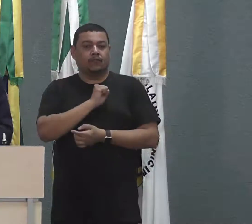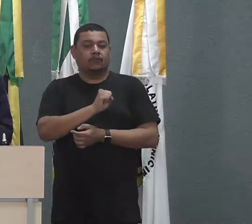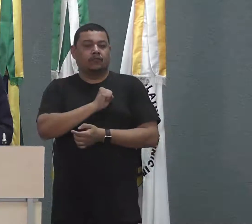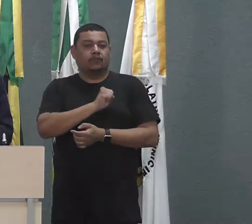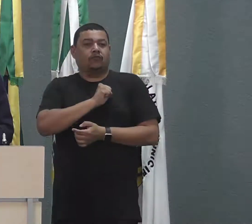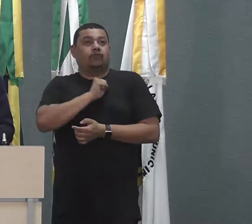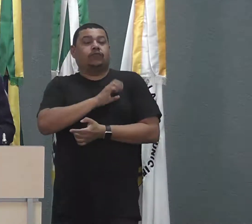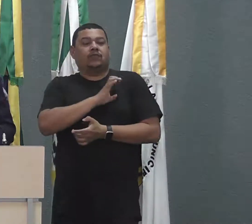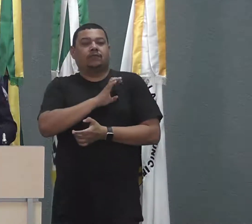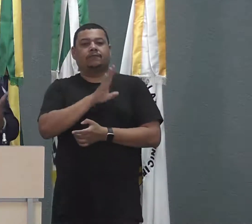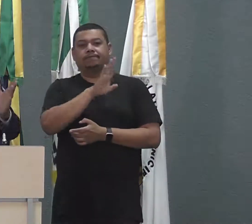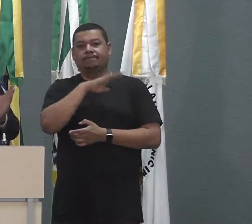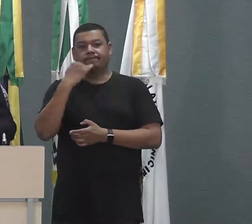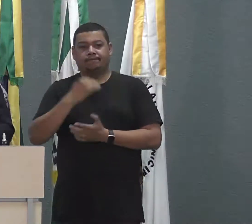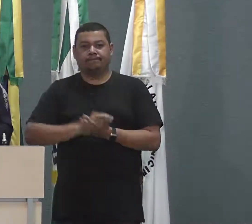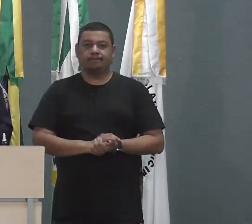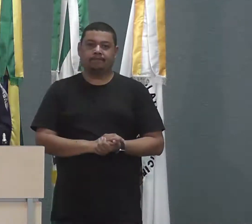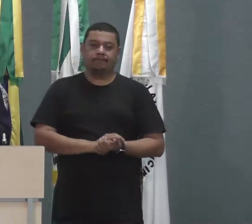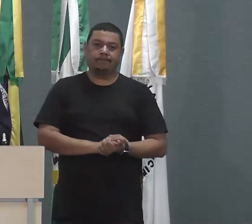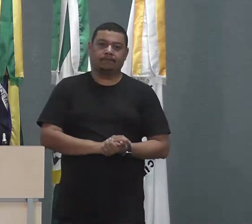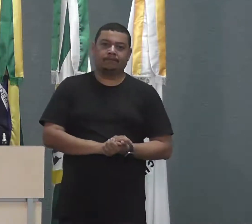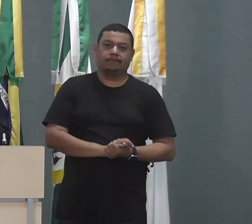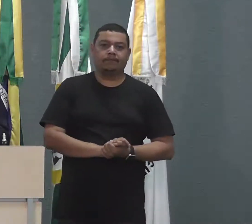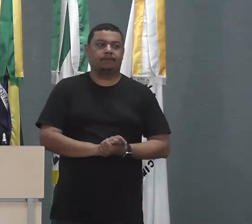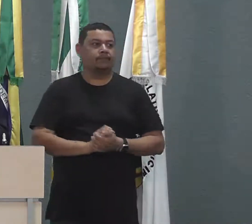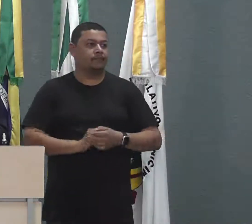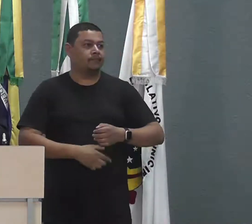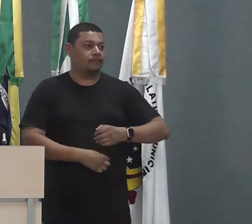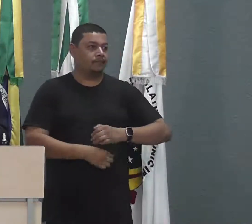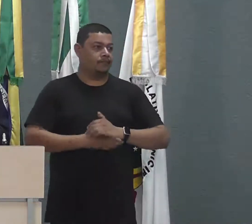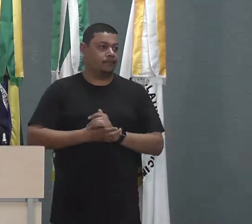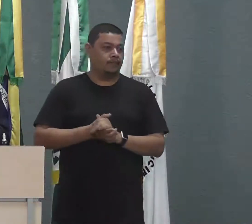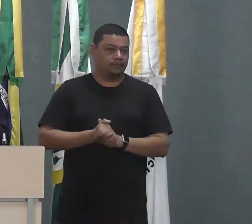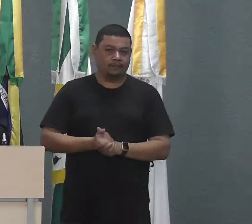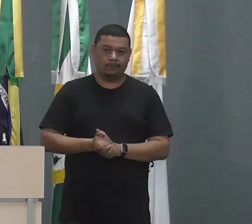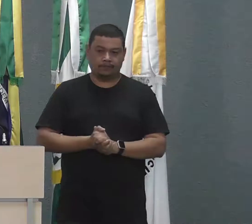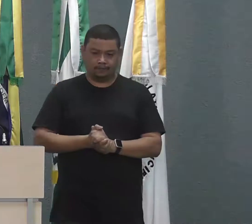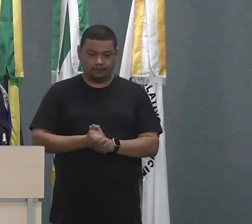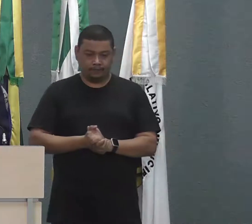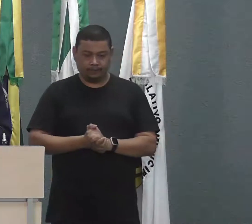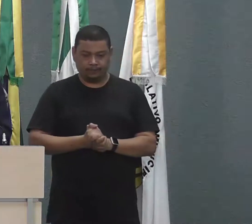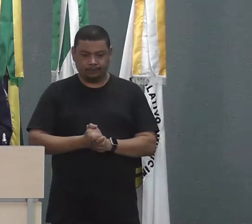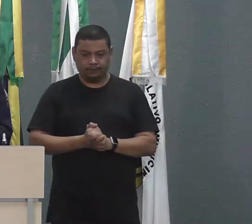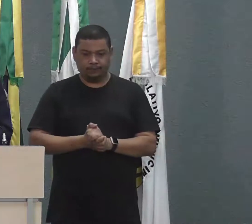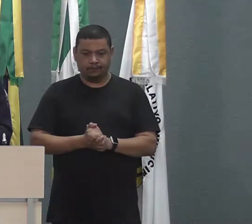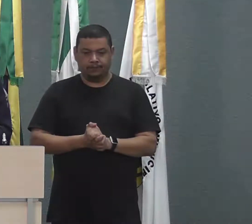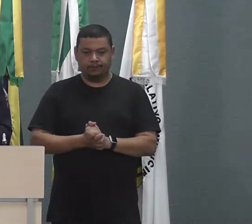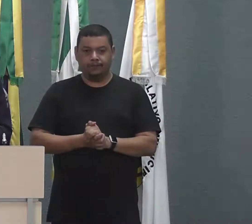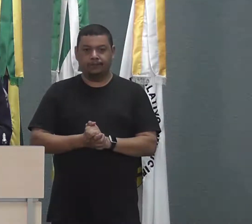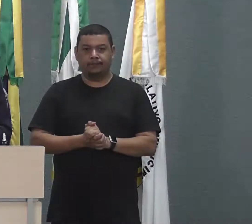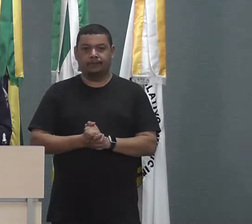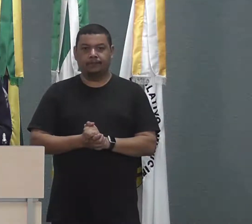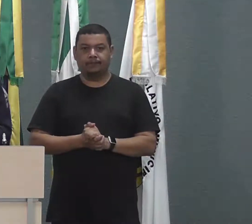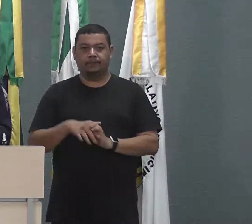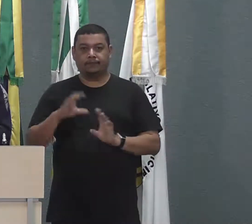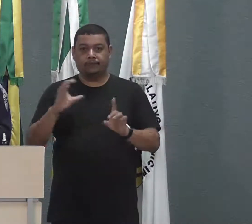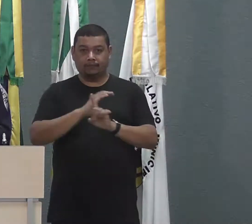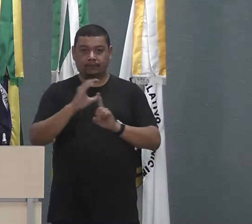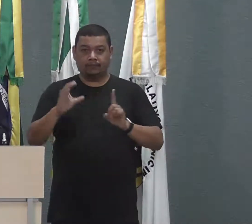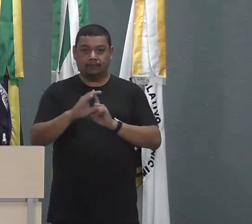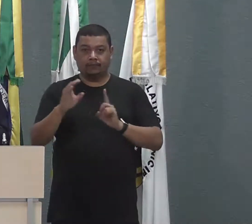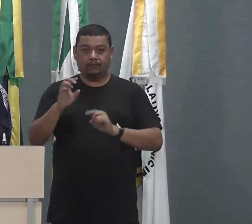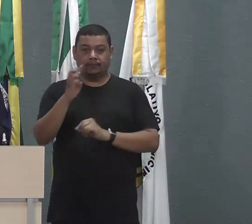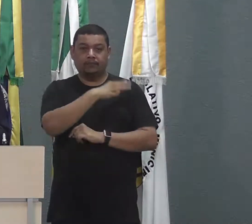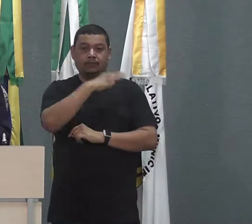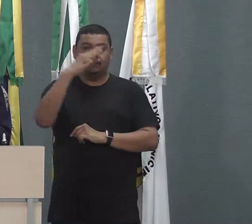a óbito. Conheci também como o senhor João Branco, né? Bem ali em frente à comunidade Nossa Senhora da Aparecida,